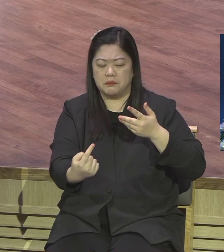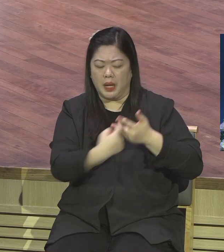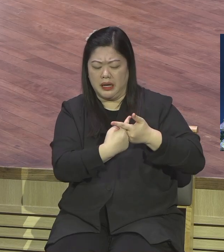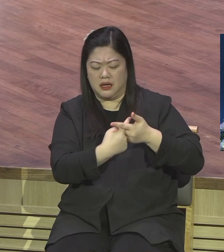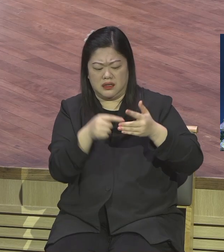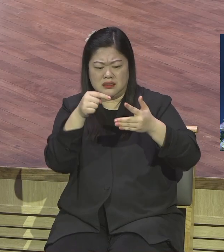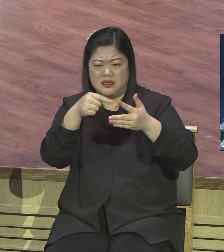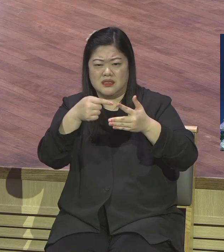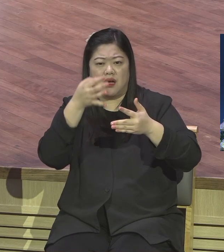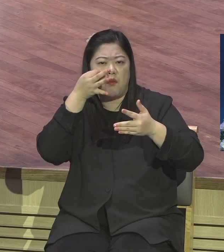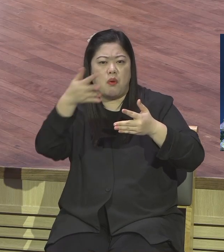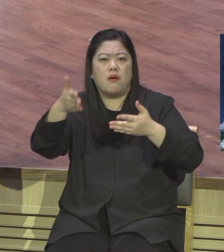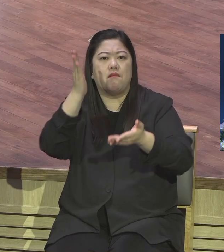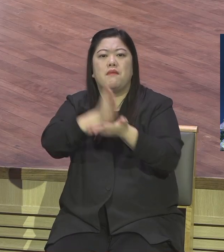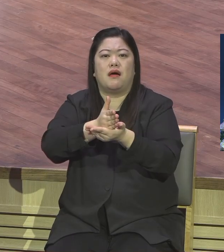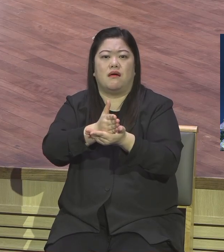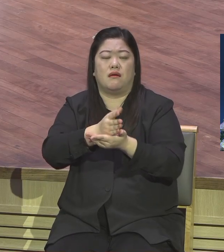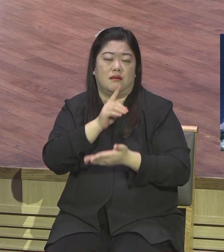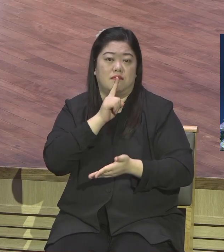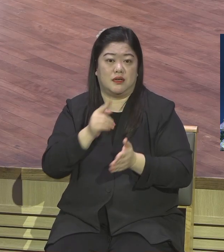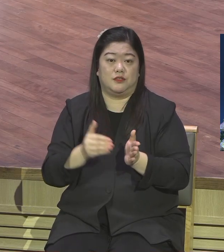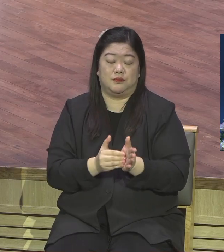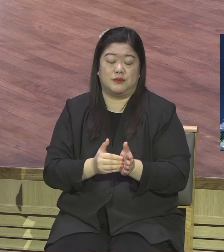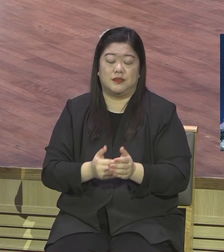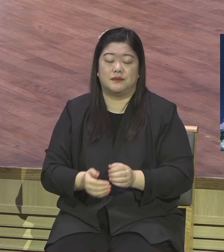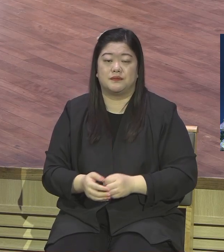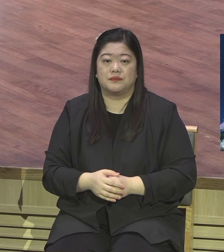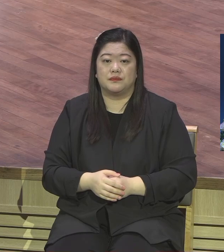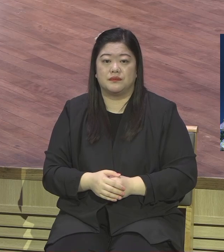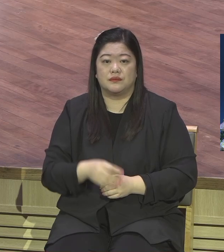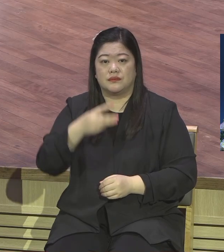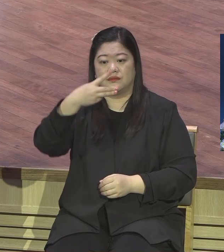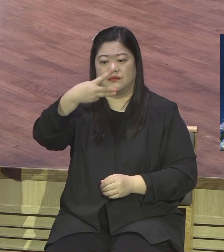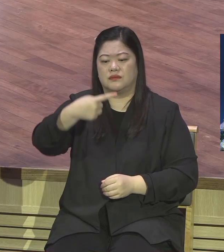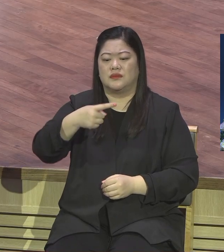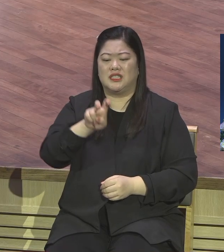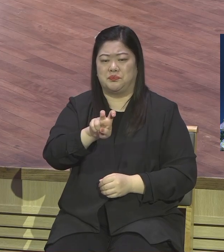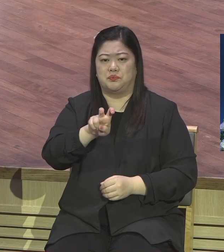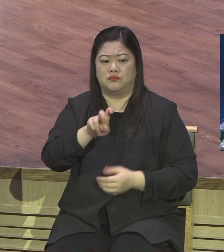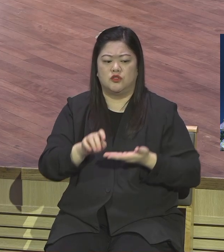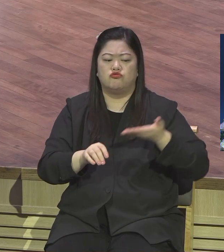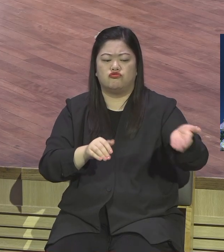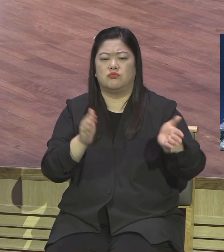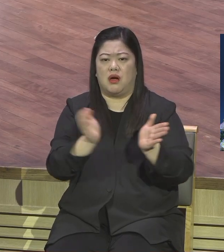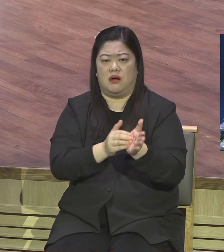텀을 마귀에게 텀을 주지 마라. 마귀가 눈에 보입니까?